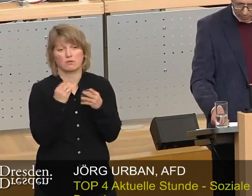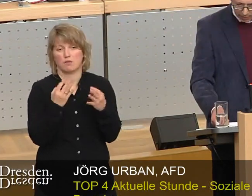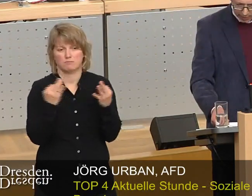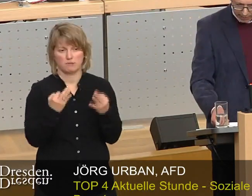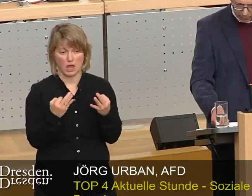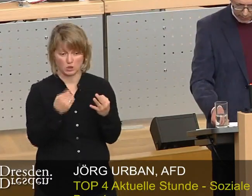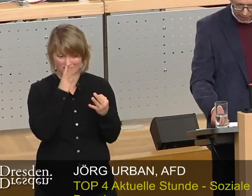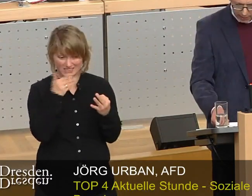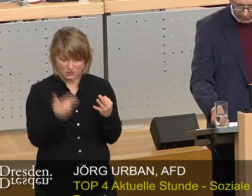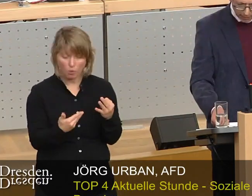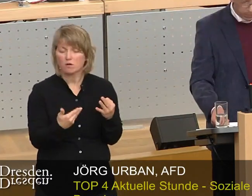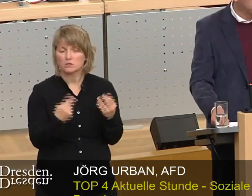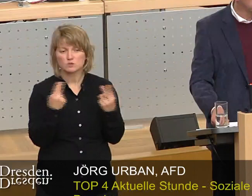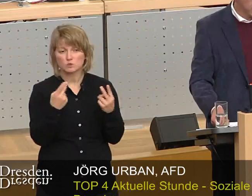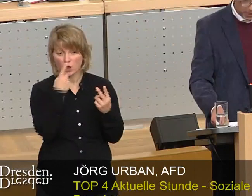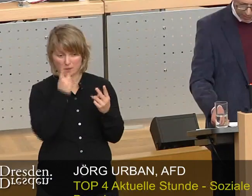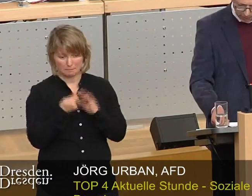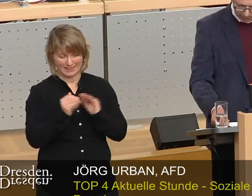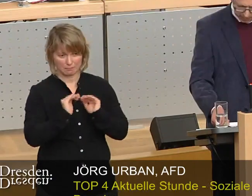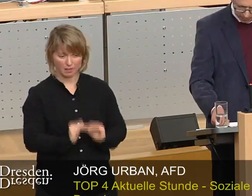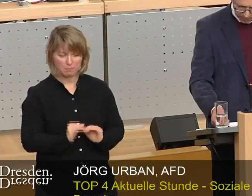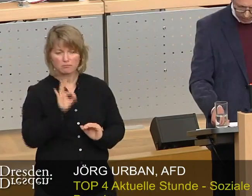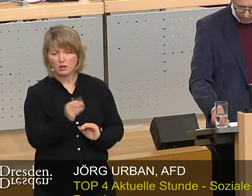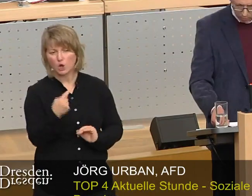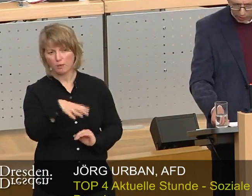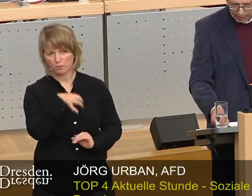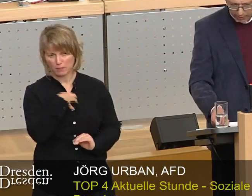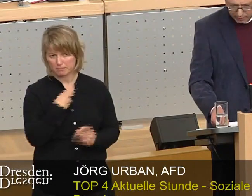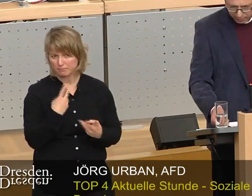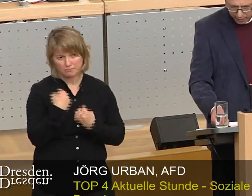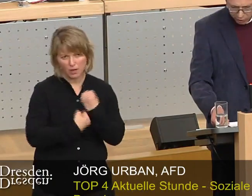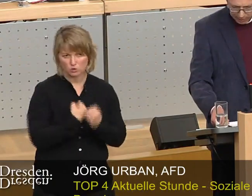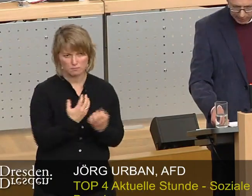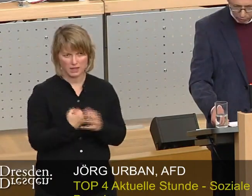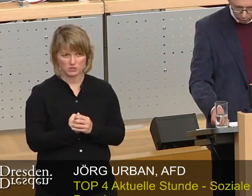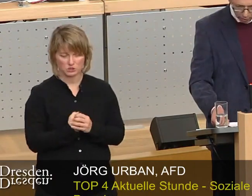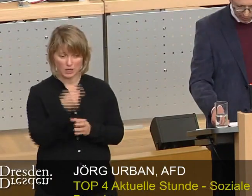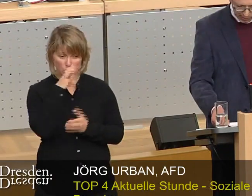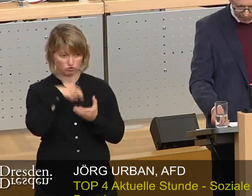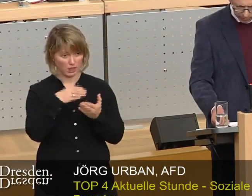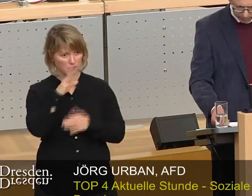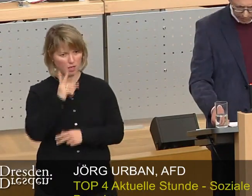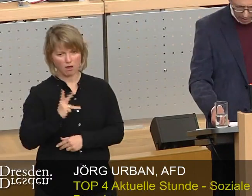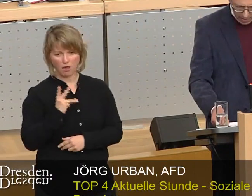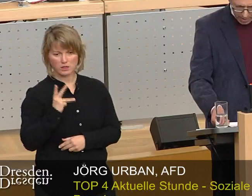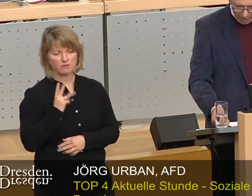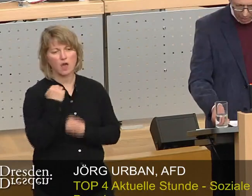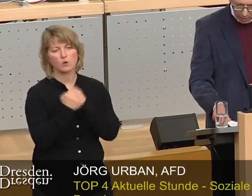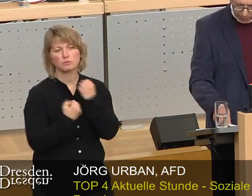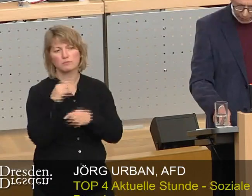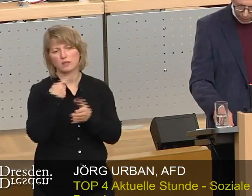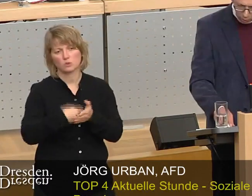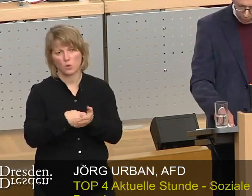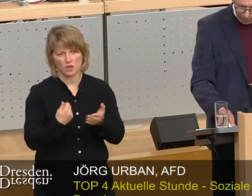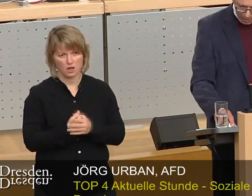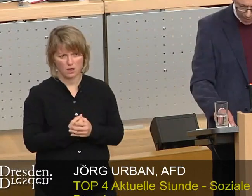Probleme vor allen Dingen für sehr niedrige Mieten mit sich bringt. Umso attraktiver eine Stadt, desto teurer wird sie auch. Aber